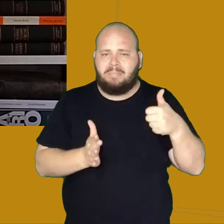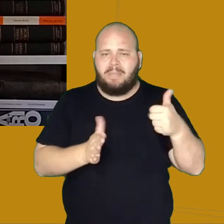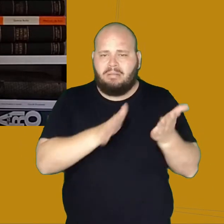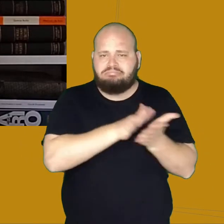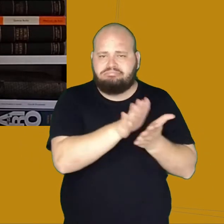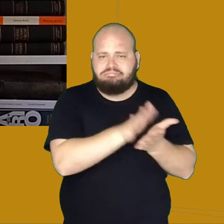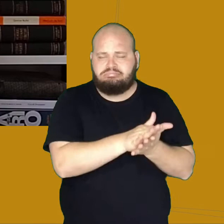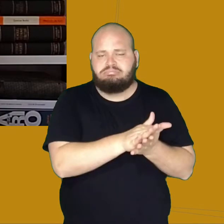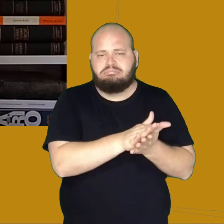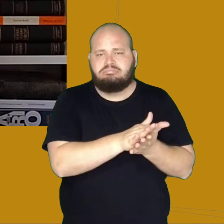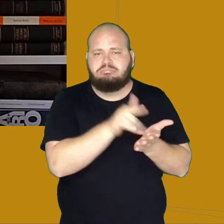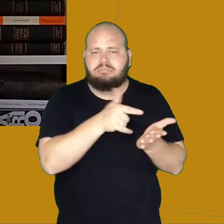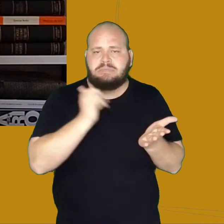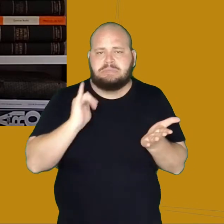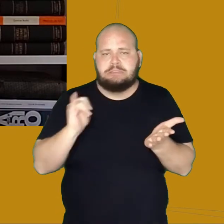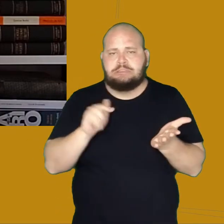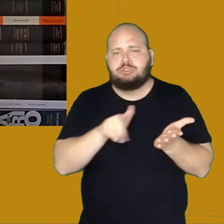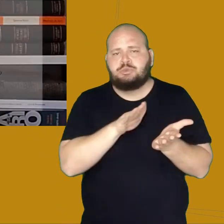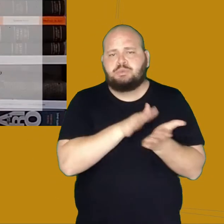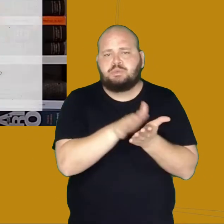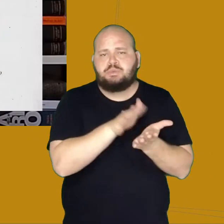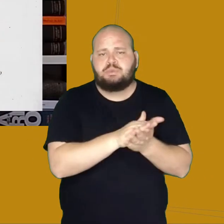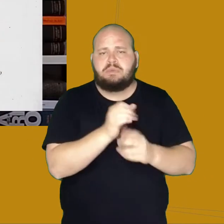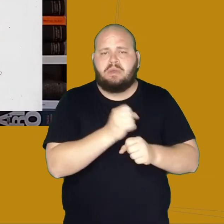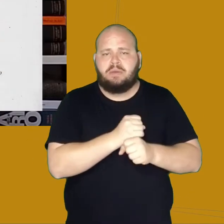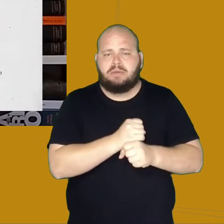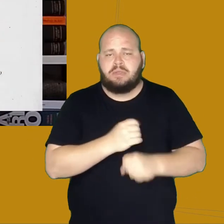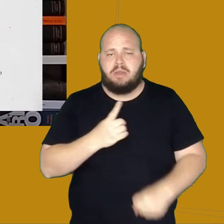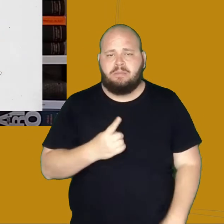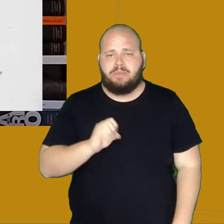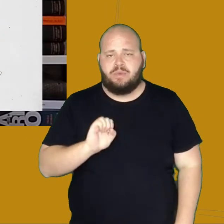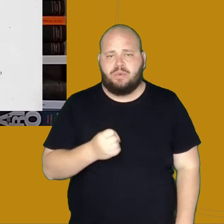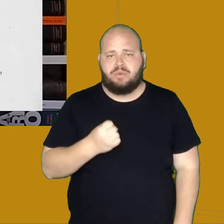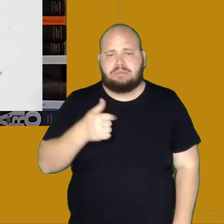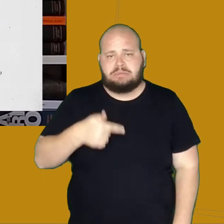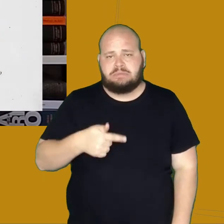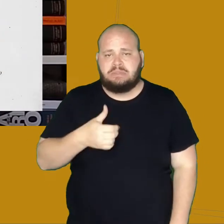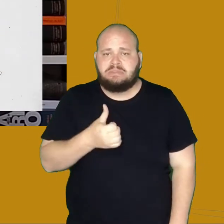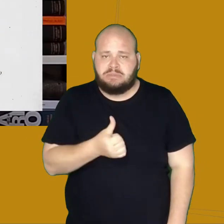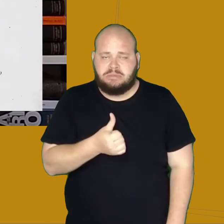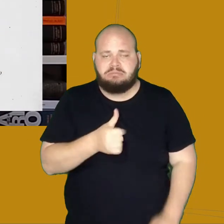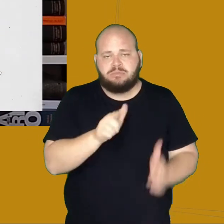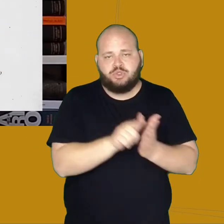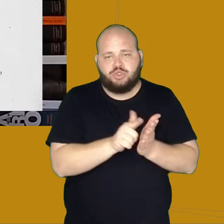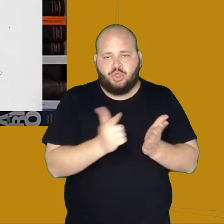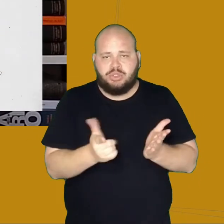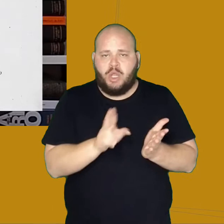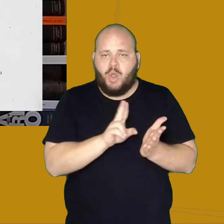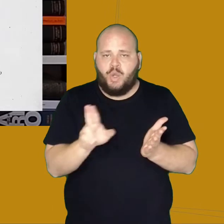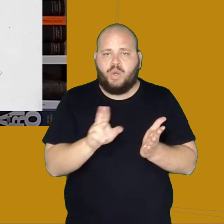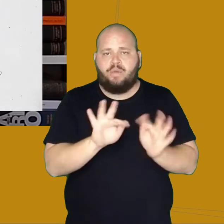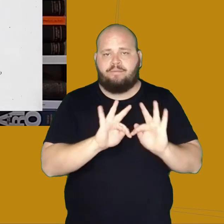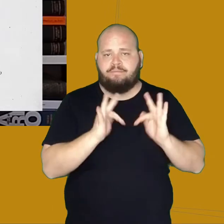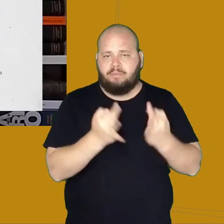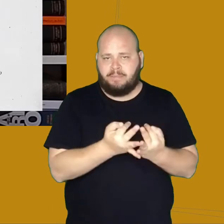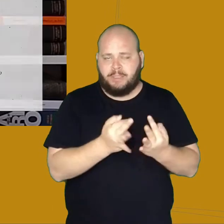mencionada pelo Machado, foi publicada em outubro de 1876, em um jornal chamado Jornal das Famílias.